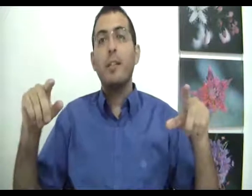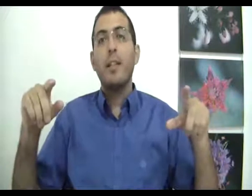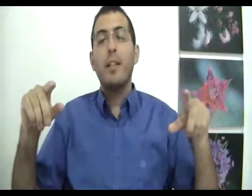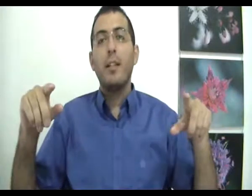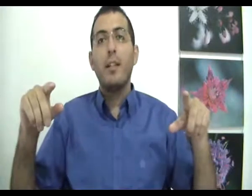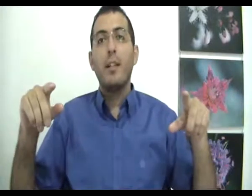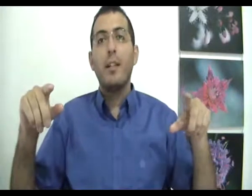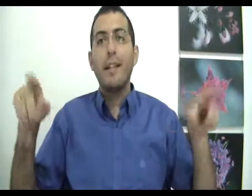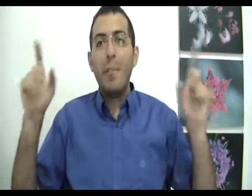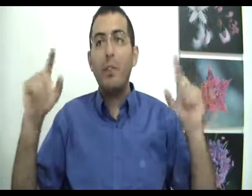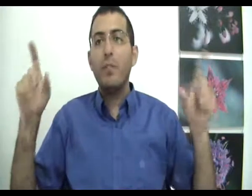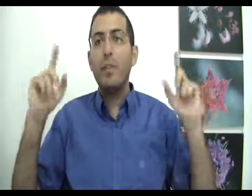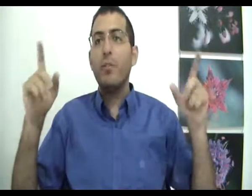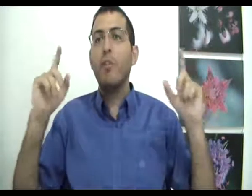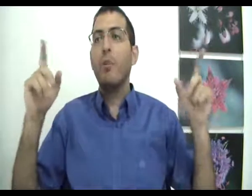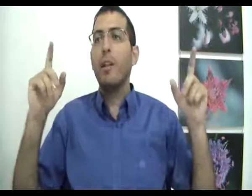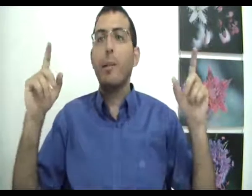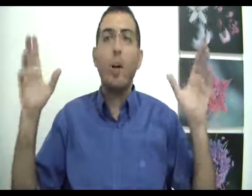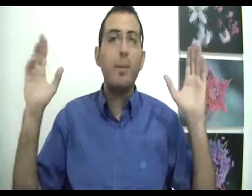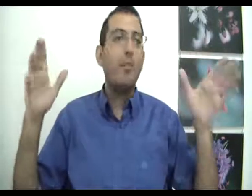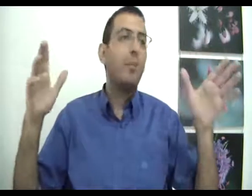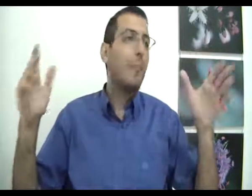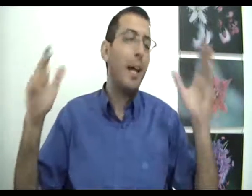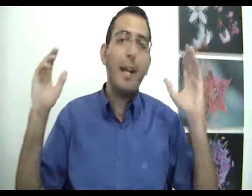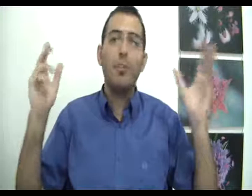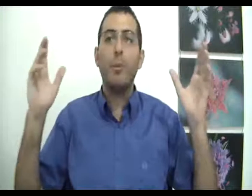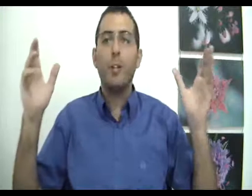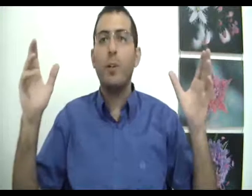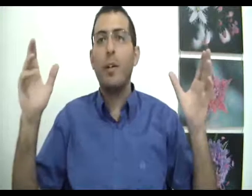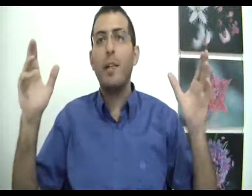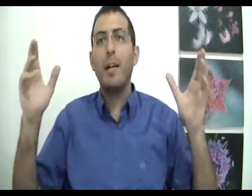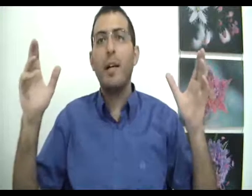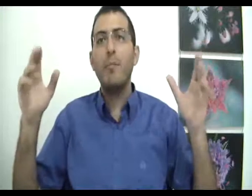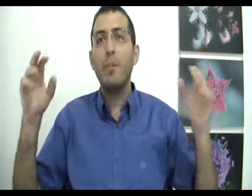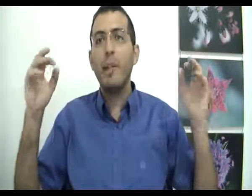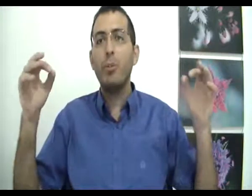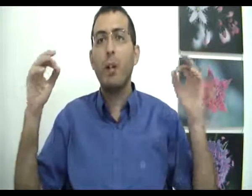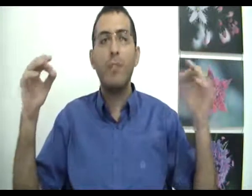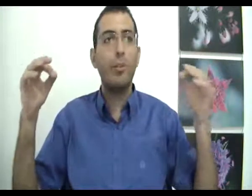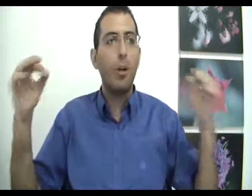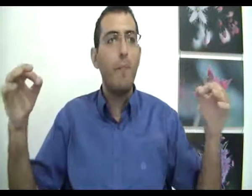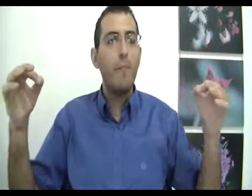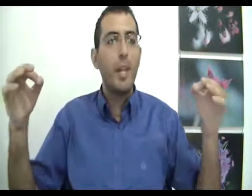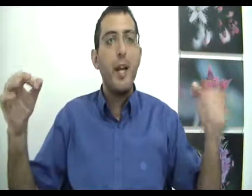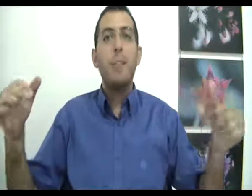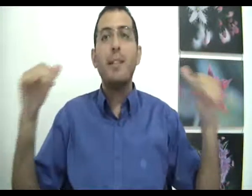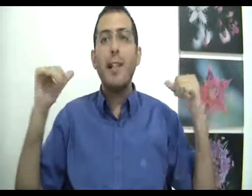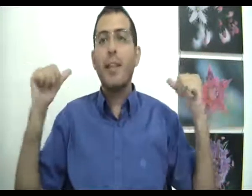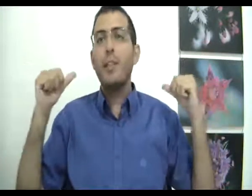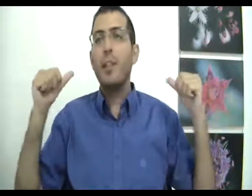זה, גם בשבוע הטוב ביותר, ביום הטוב ביותר, ברגע הטוב ביותר שקורה לאדם בחיים, תמיד הוא שוחב איתו מטען רגשי